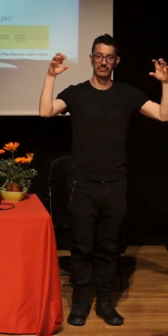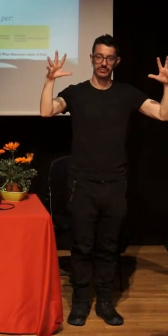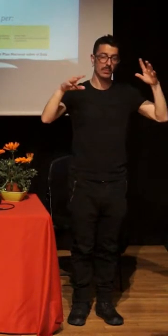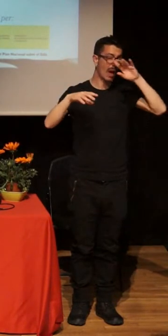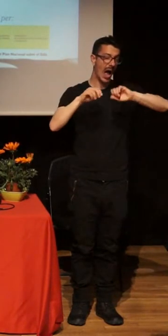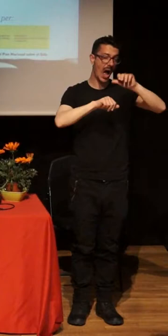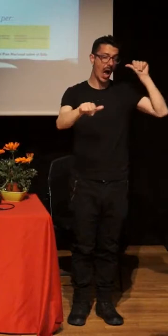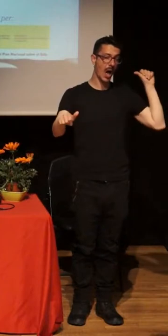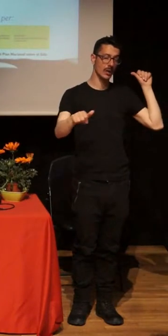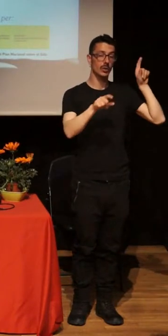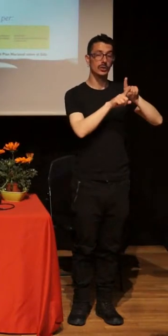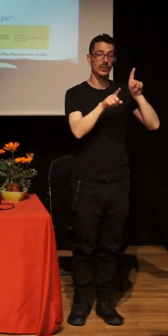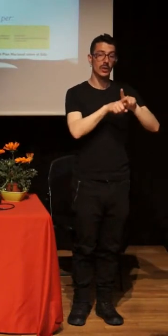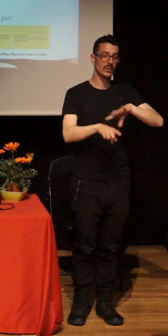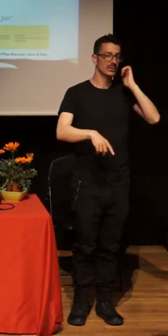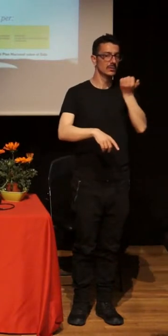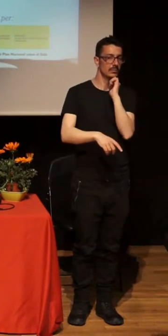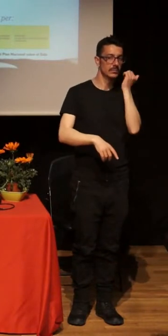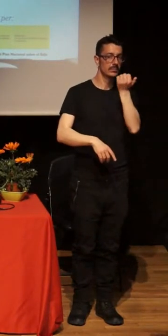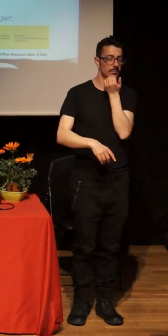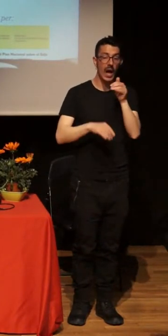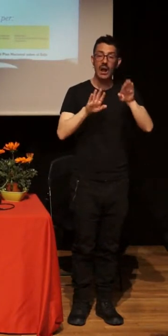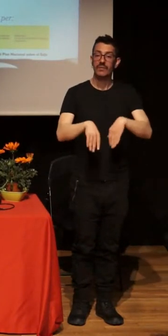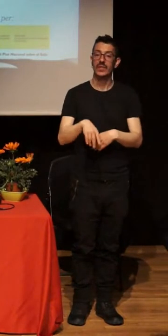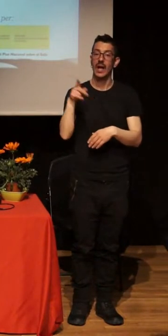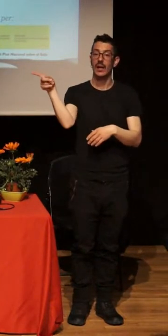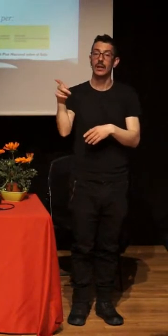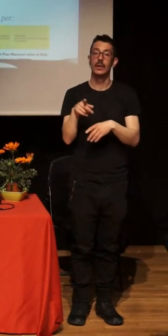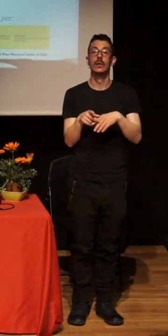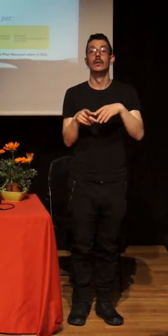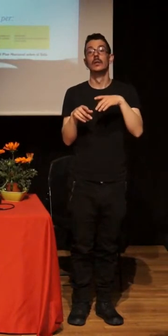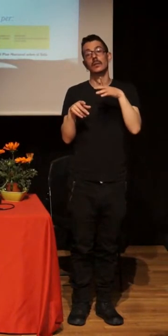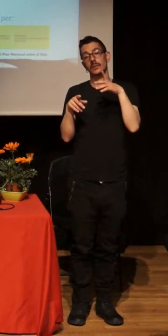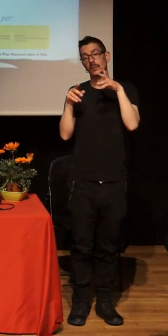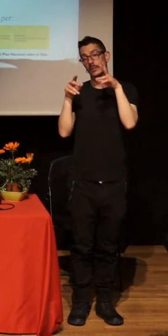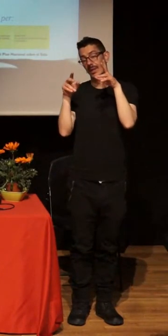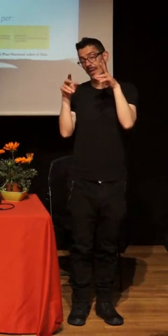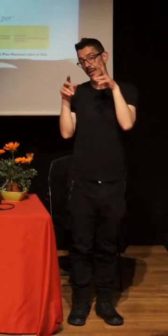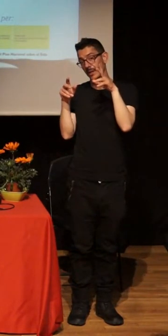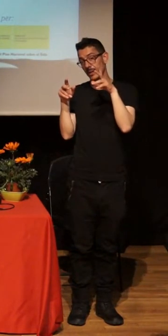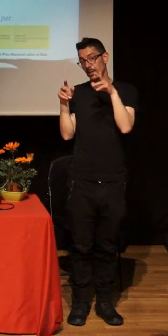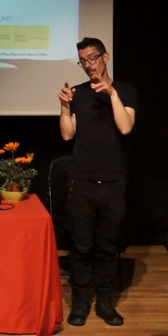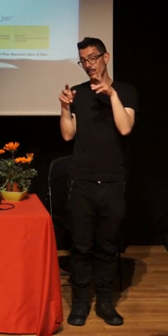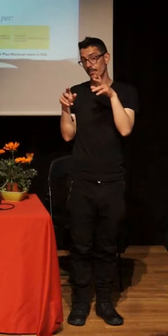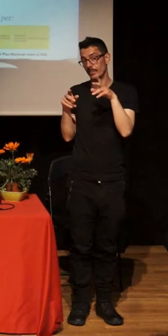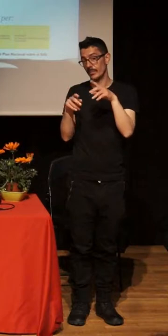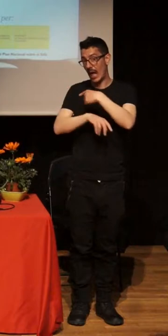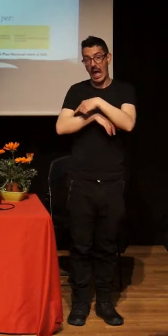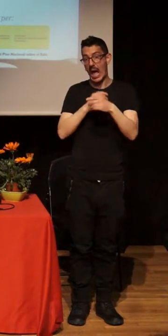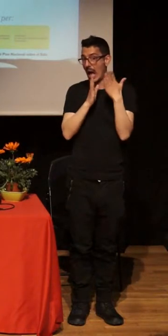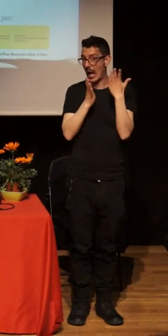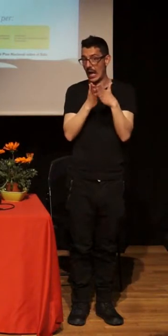con una fragmentación de agendas políticas vinculadas a leyes concretas, donde ubicamos dentro de esta educación